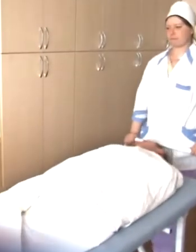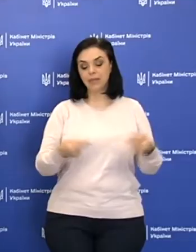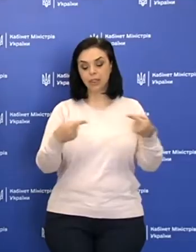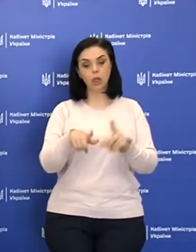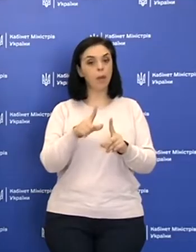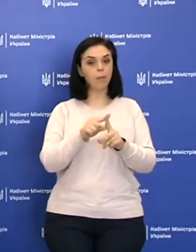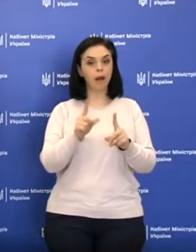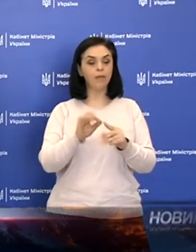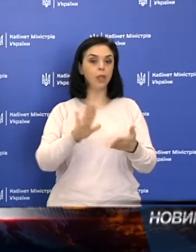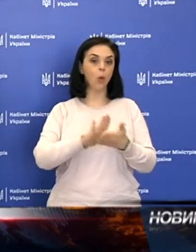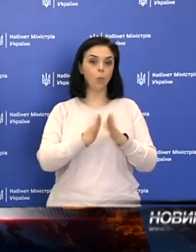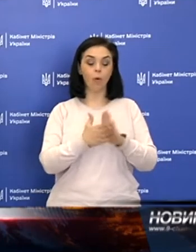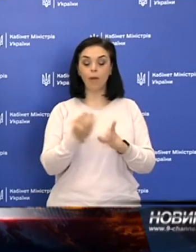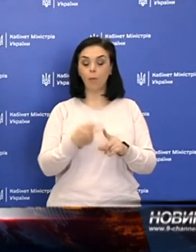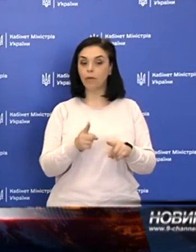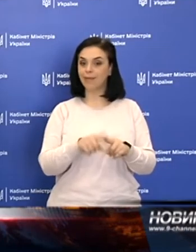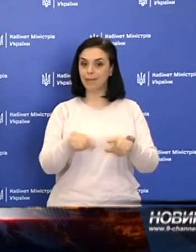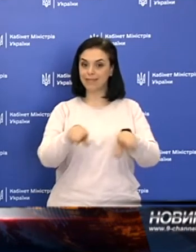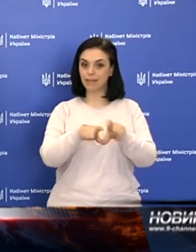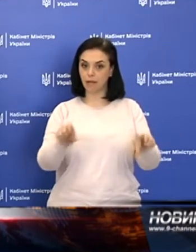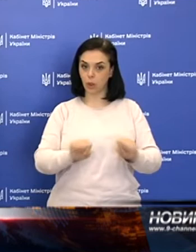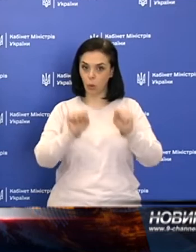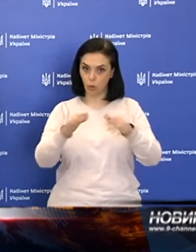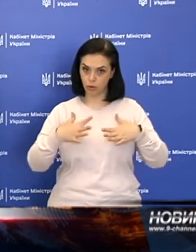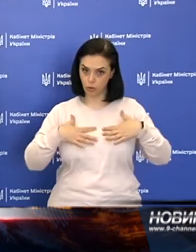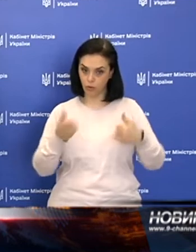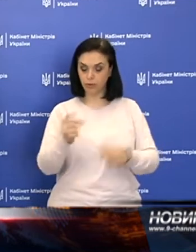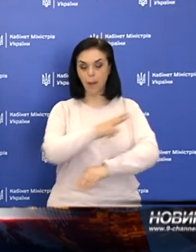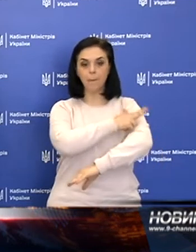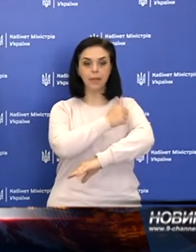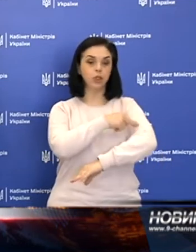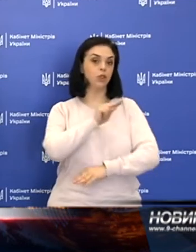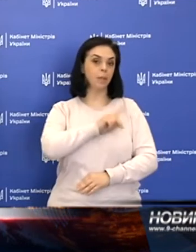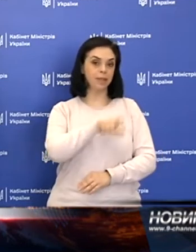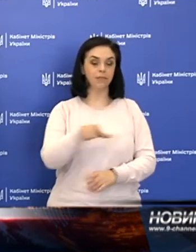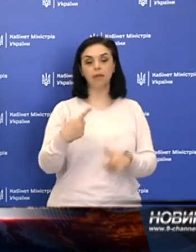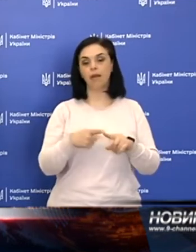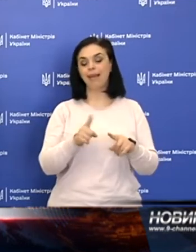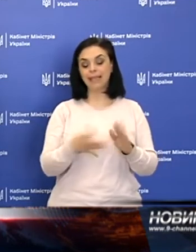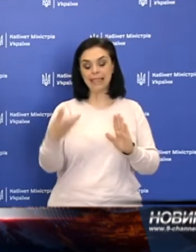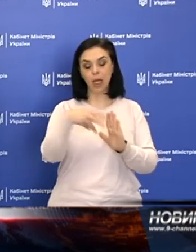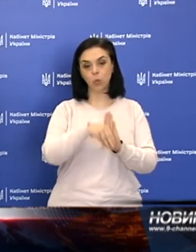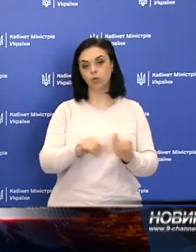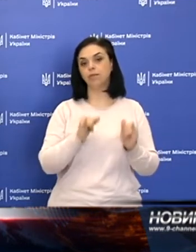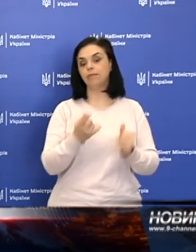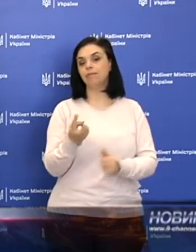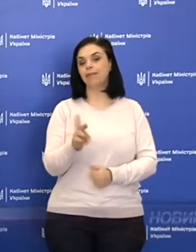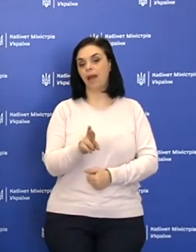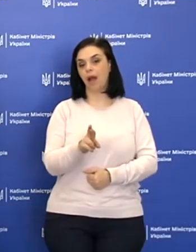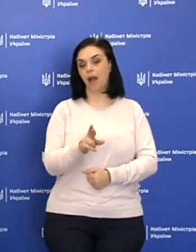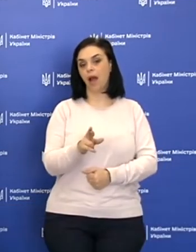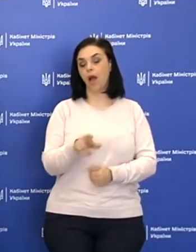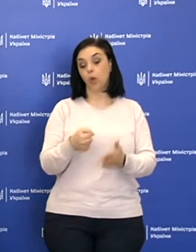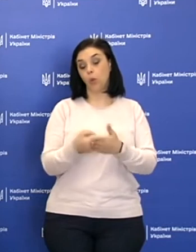правила та умови, за якими заклади охорони здоров'я та медичні працівники, які золучені до